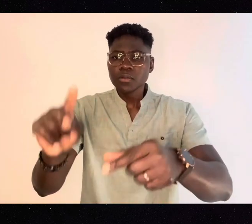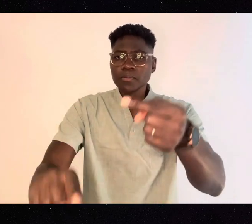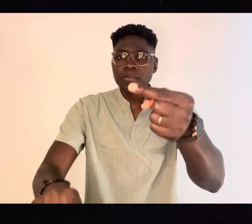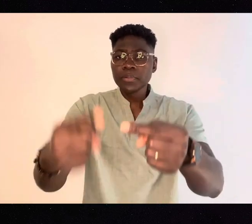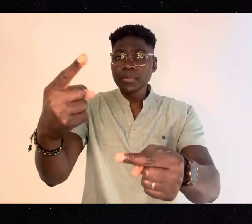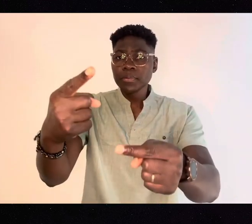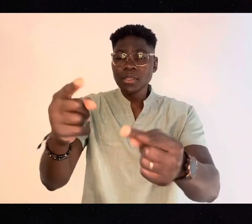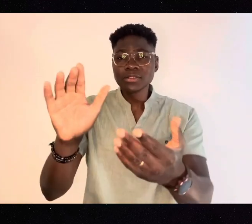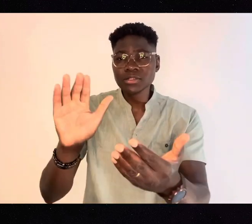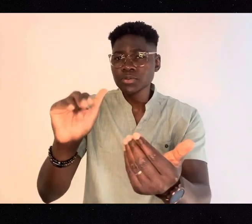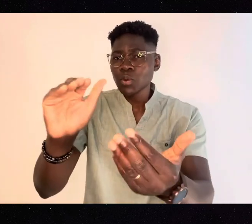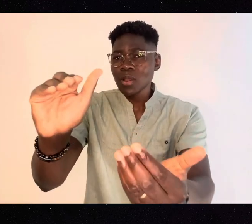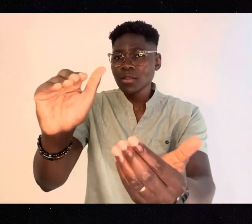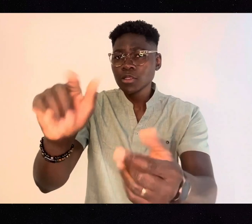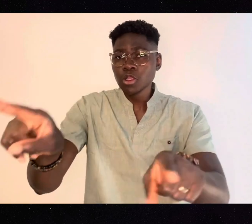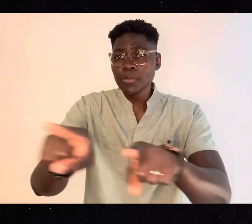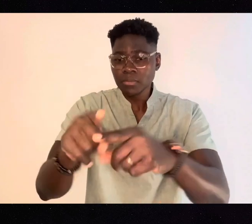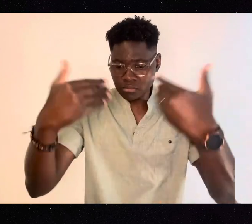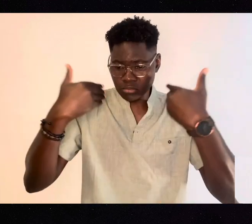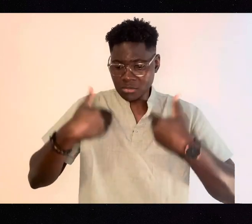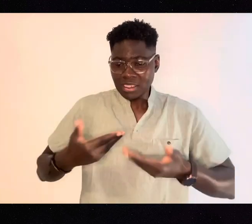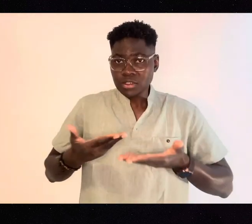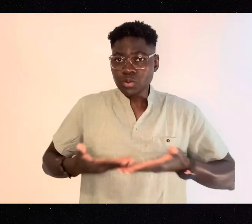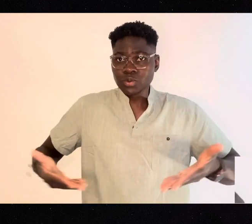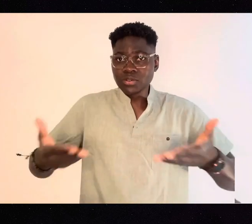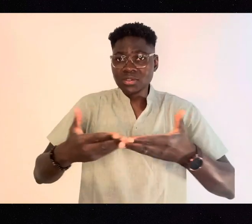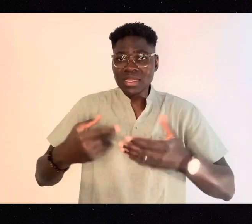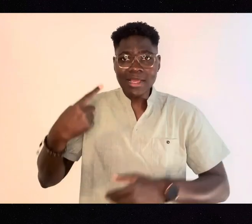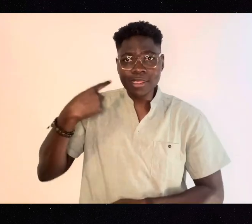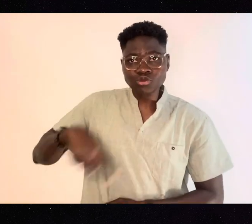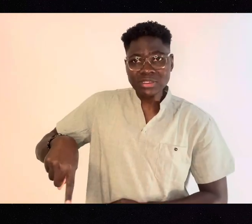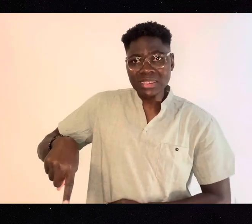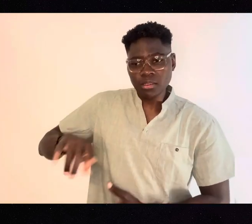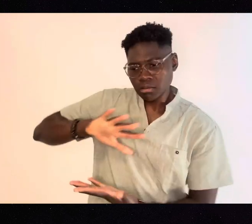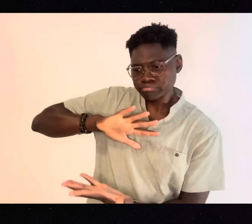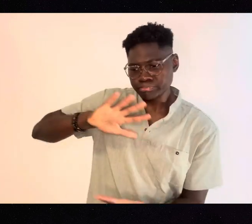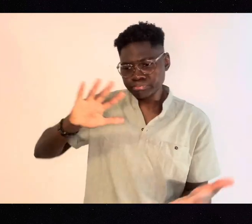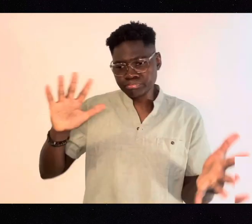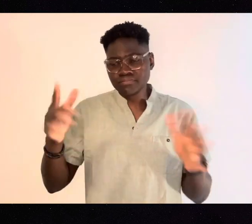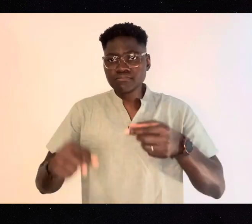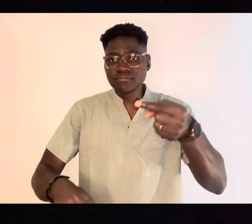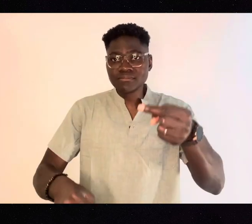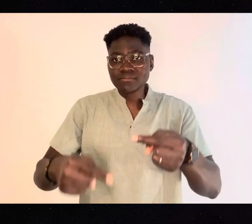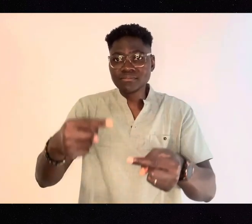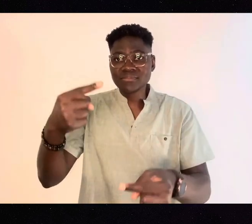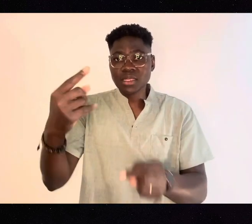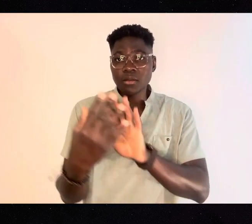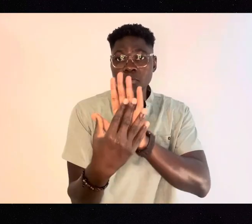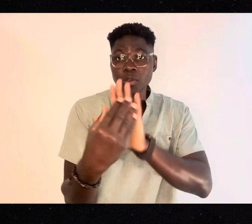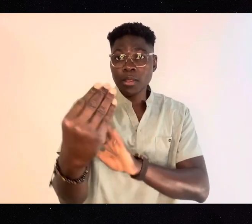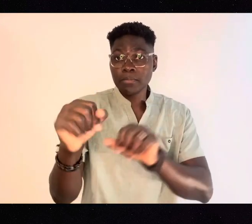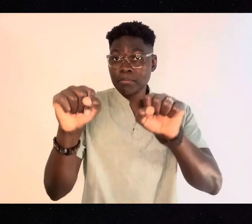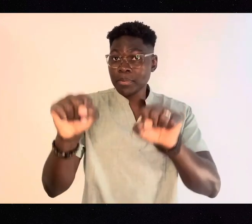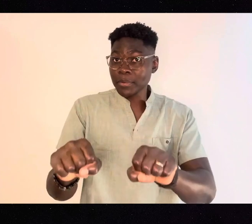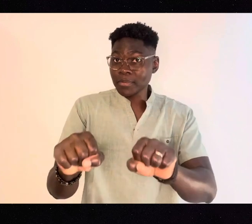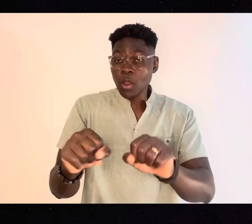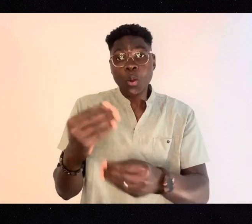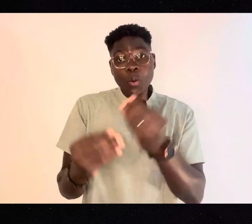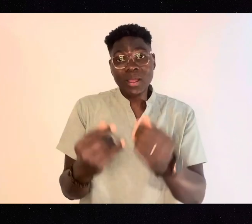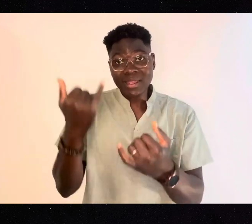'espoir, que les situations négatives puissent être transformées en modèles d'opportunités